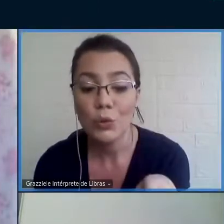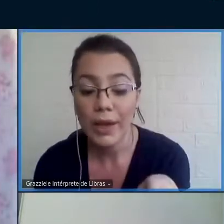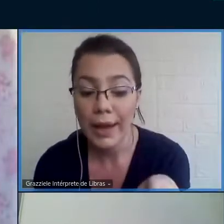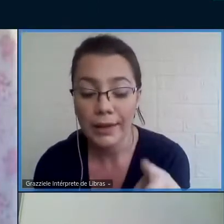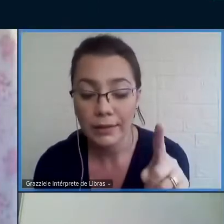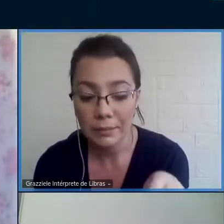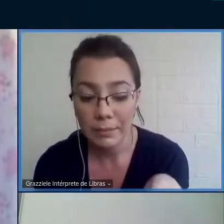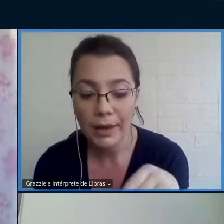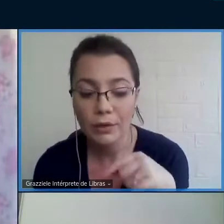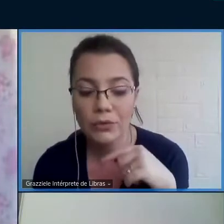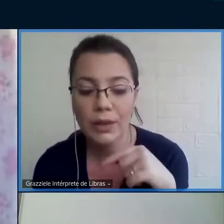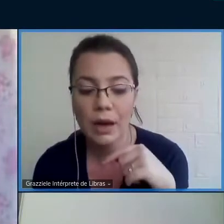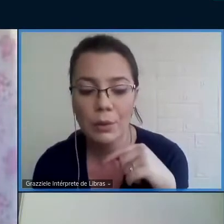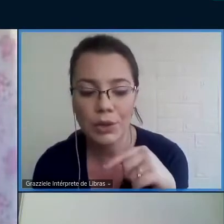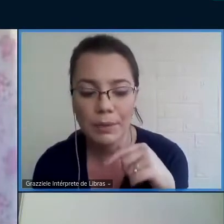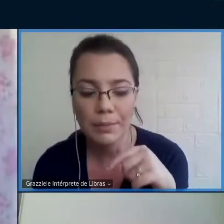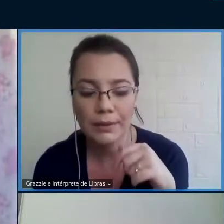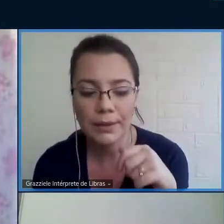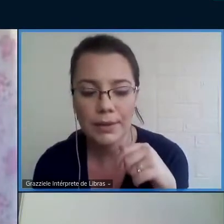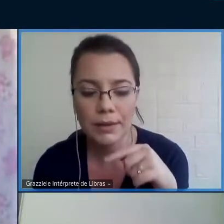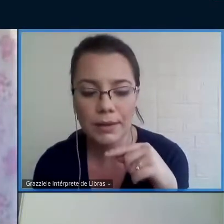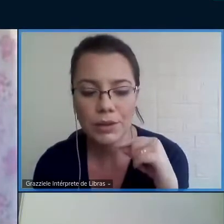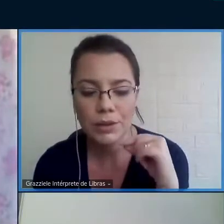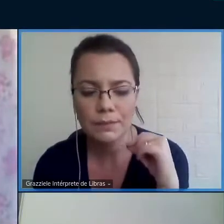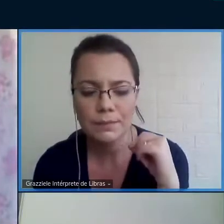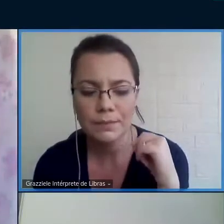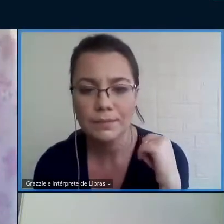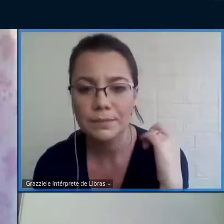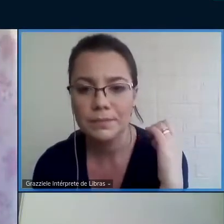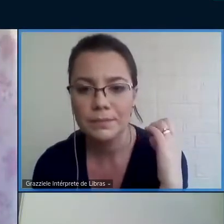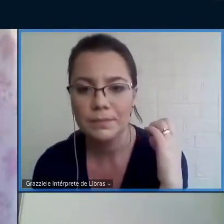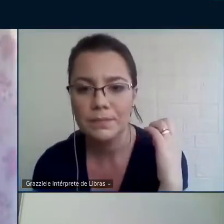código QR também, ao final, eu achei bem interessante.